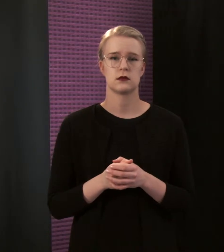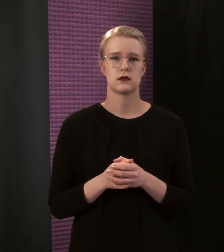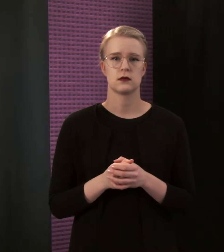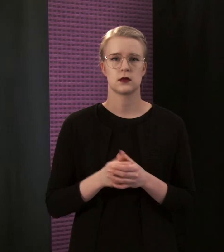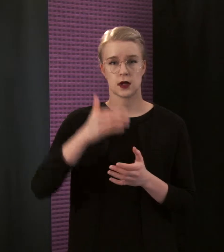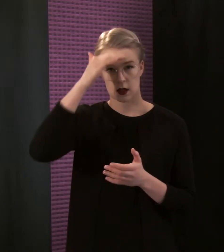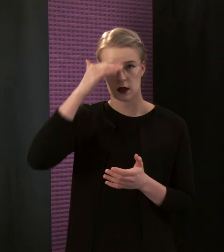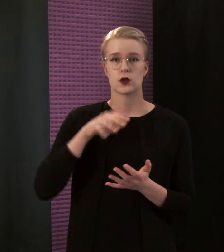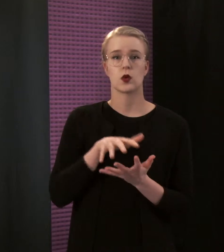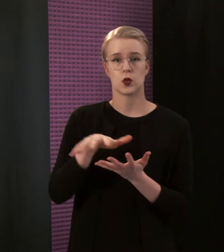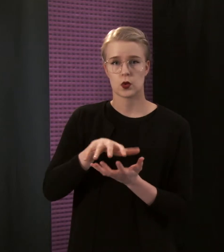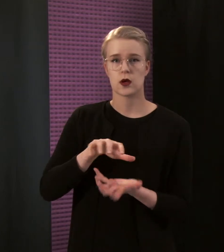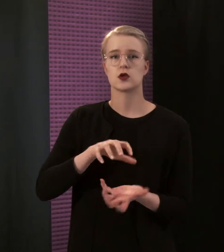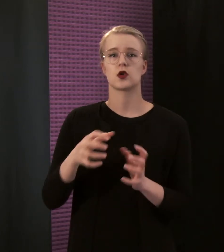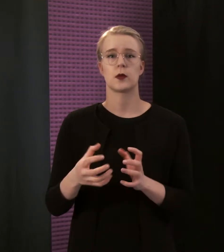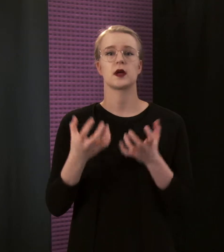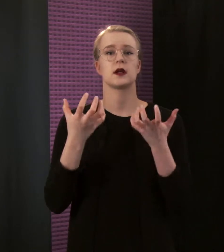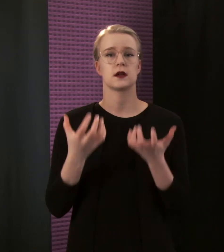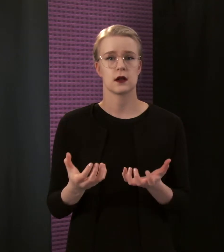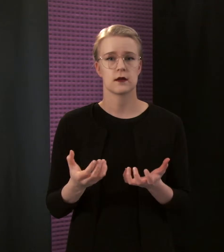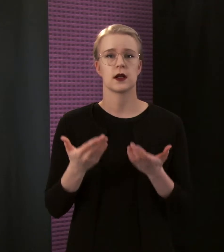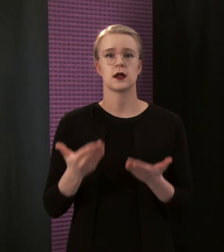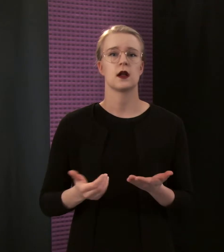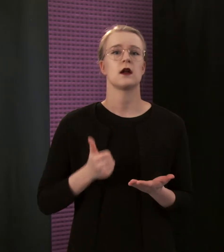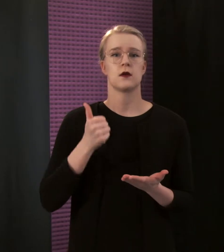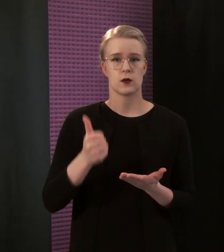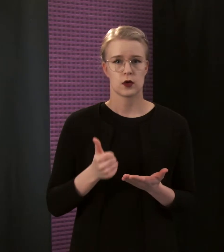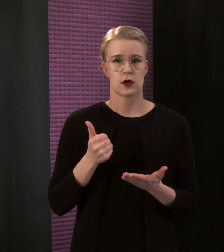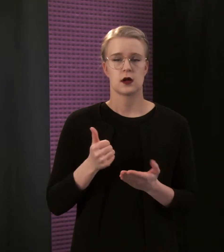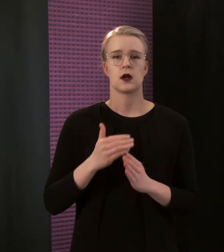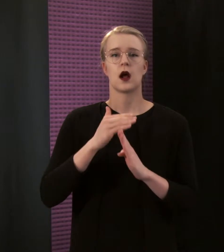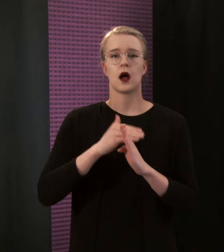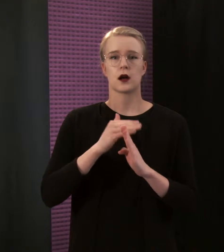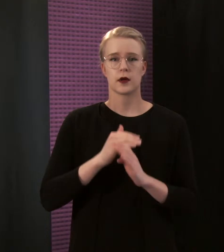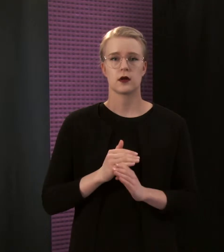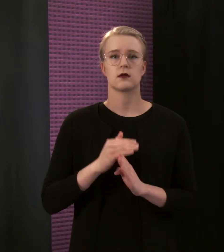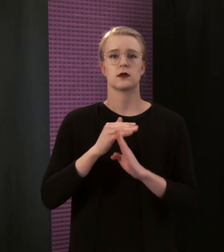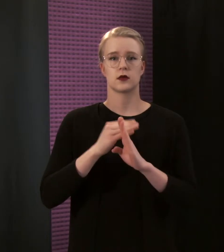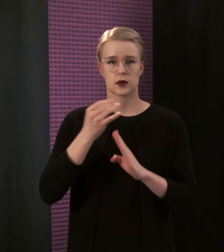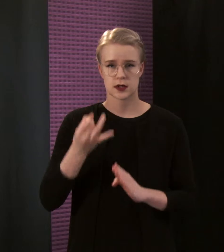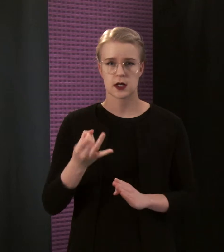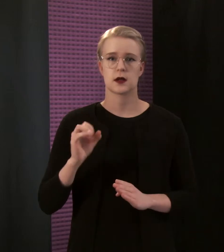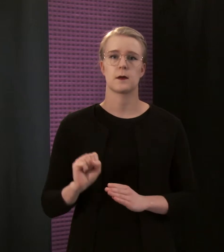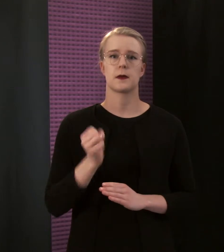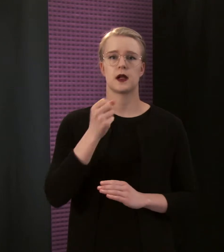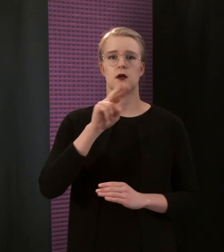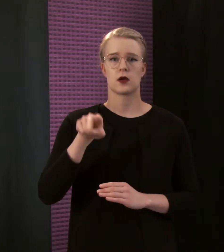Henkilöstökulujen sopeuttamistarve tälle vuodelle arvioidaan olevan noin 7 miljoonaa euroa.